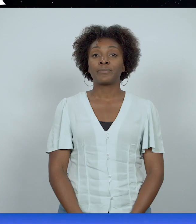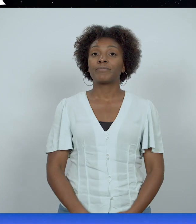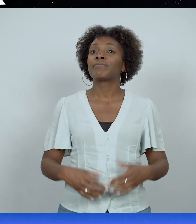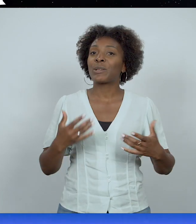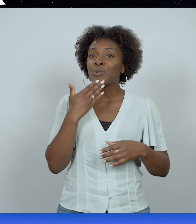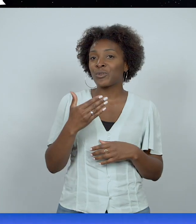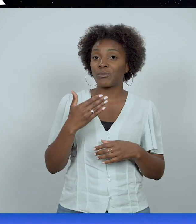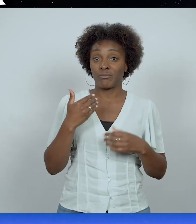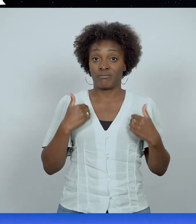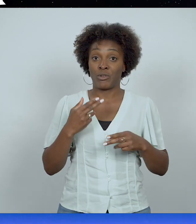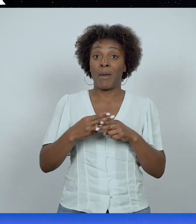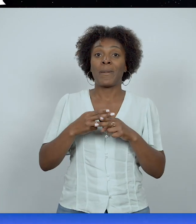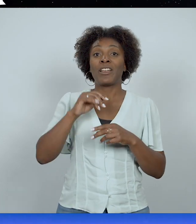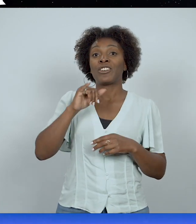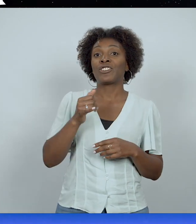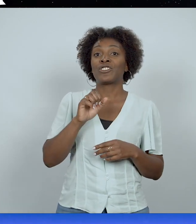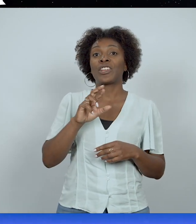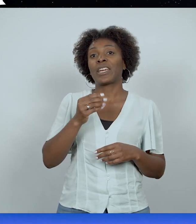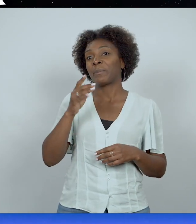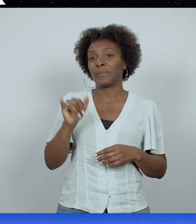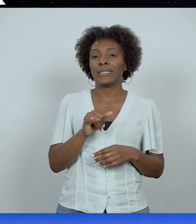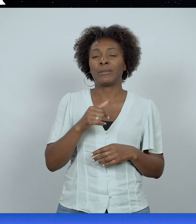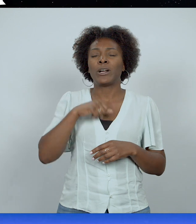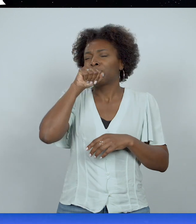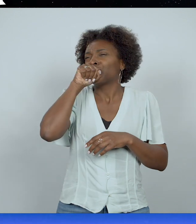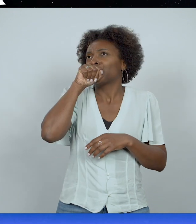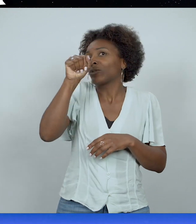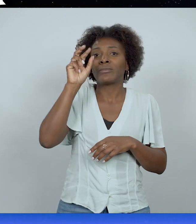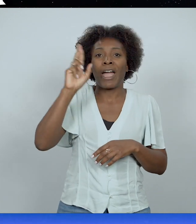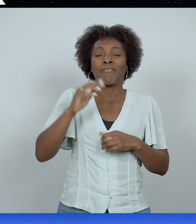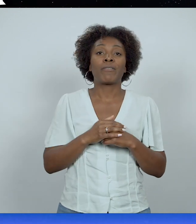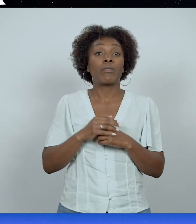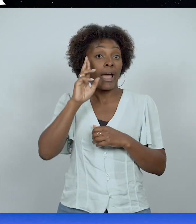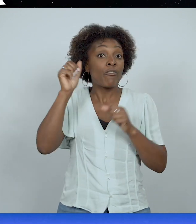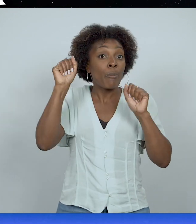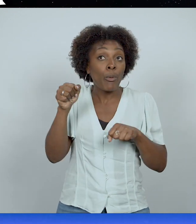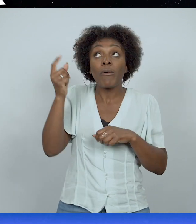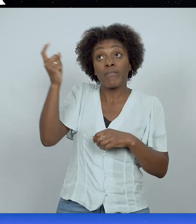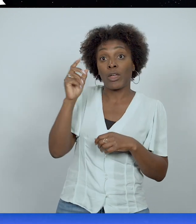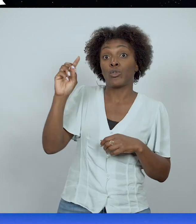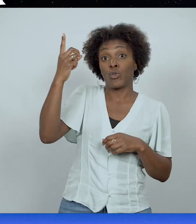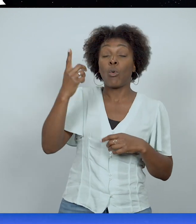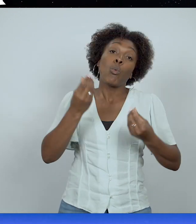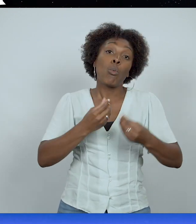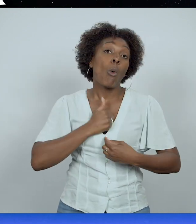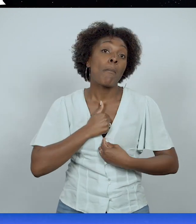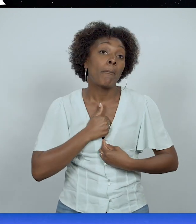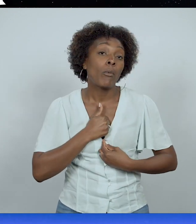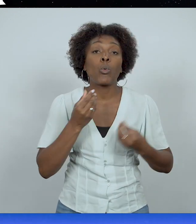Bonjour, m'appelle Jérémy et je suis un passionné de rêve. Et vous savez, les rêves peuvent venir de Dieu, peuvent venir de moi, peuvent venir de l'ennemi.